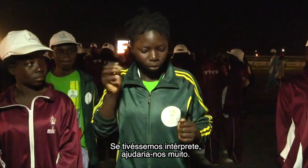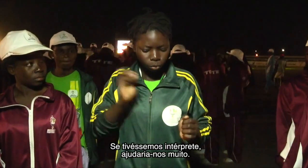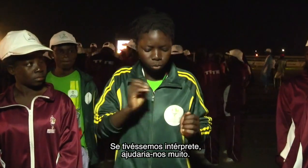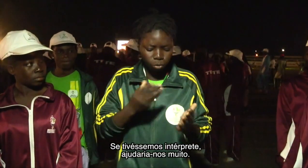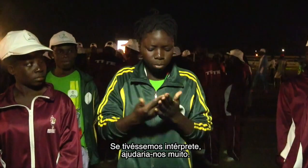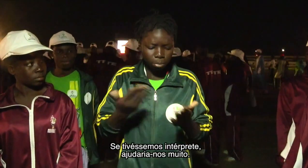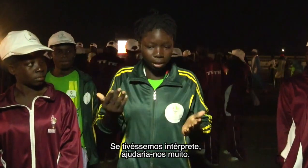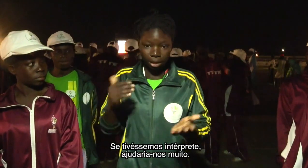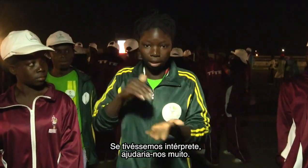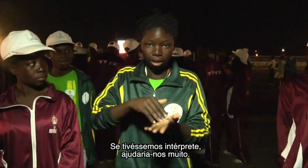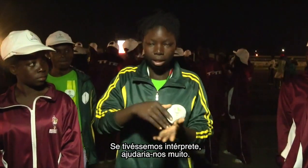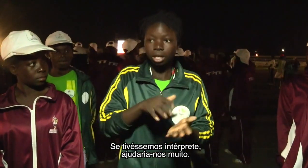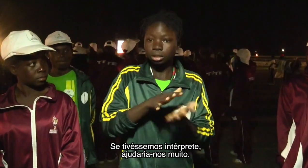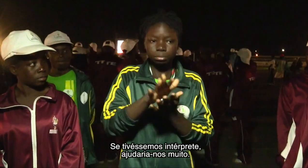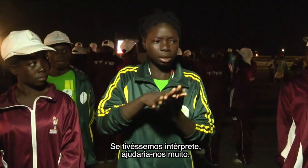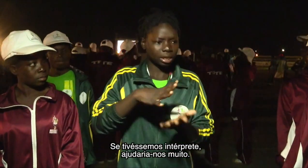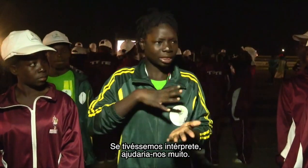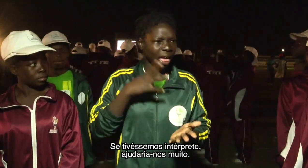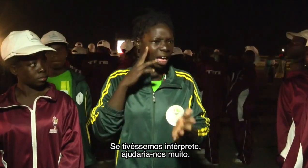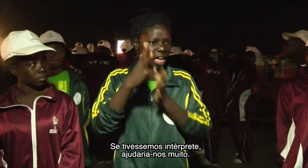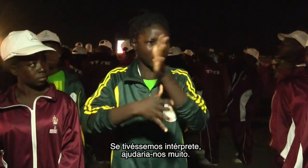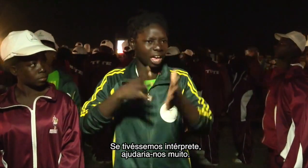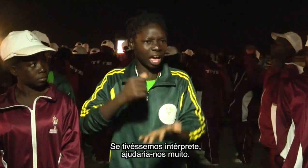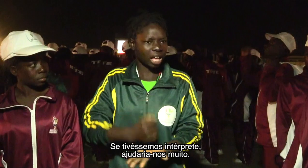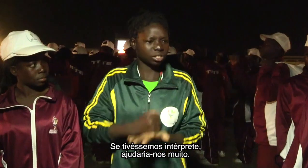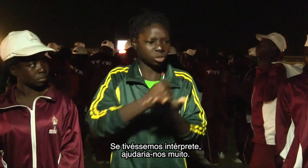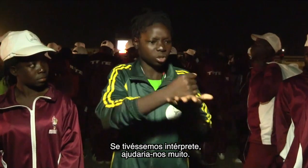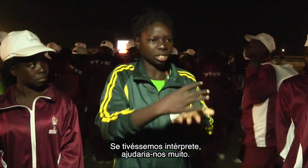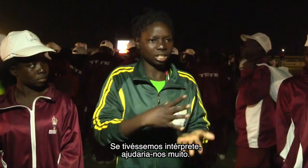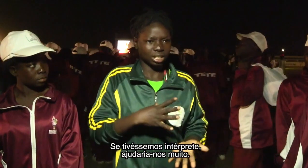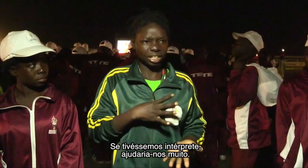Se tivéssemos intérprete, ia nos ajudar muito.